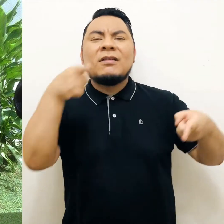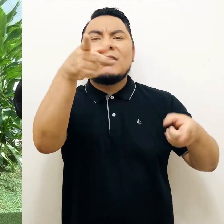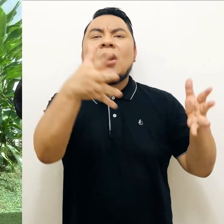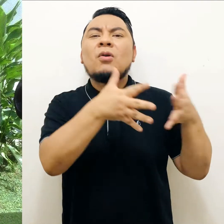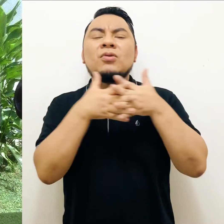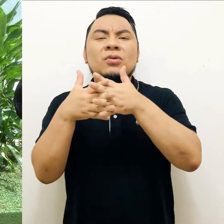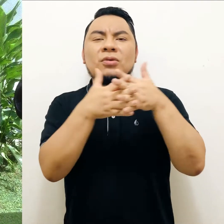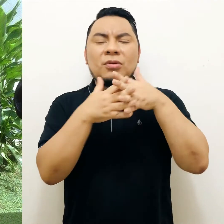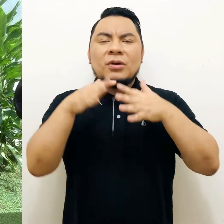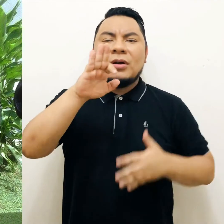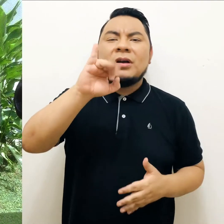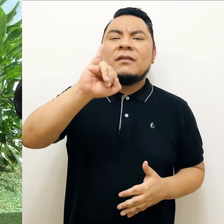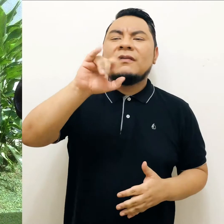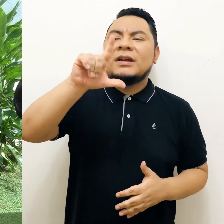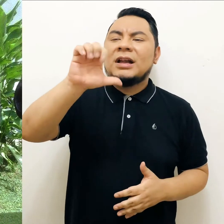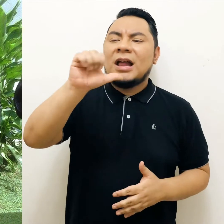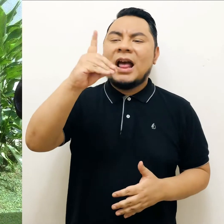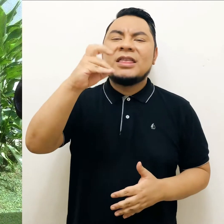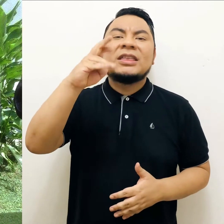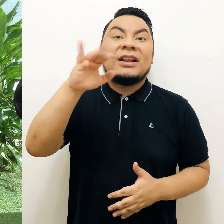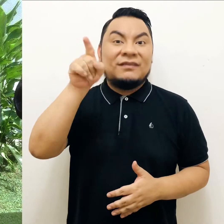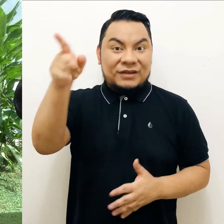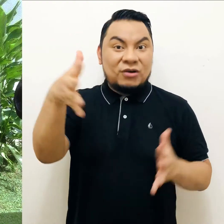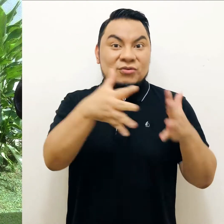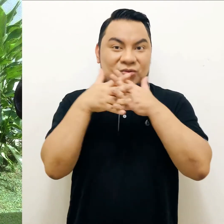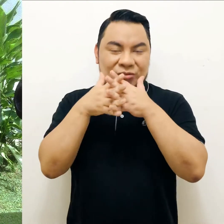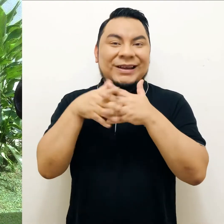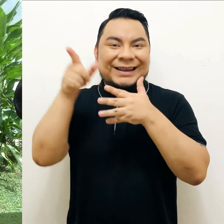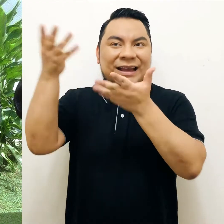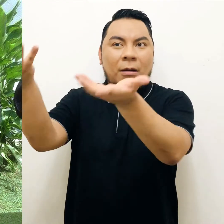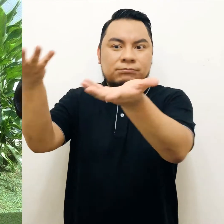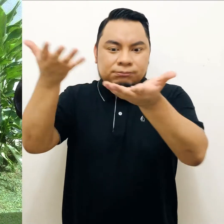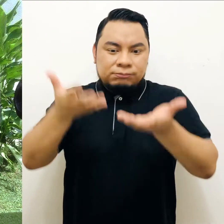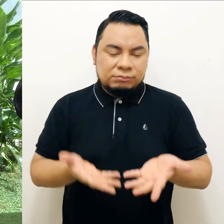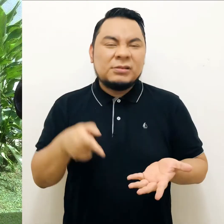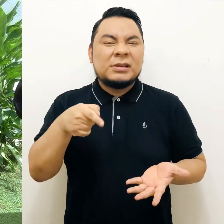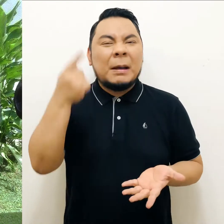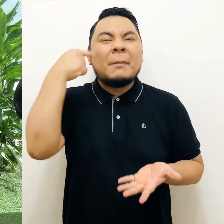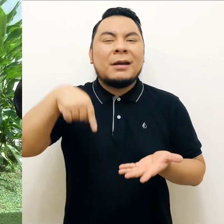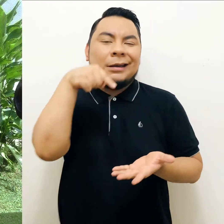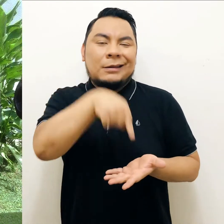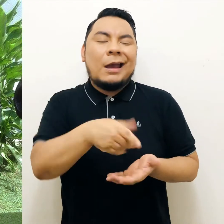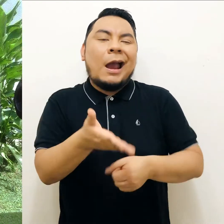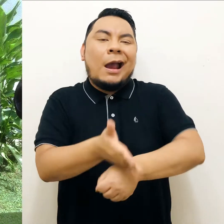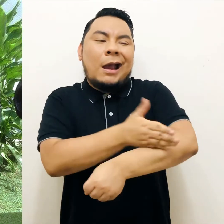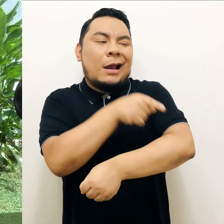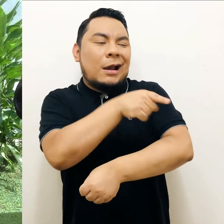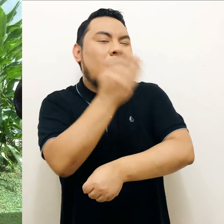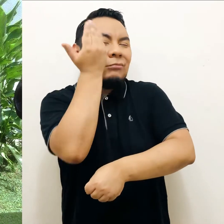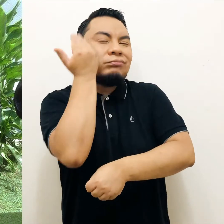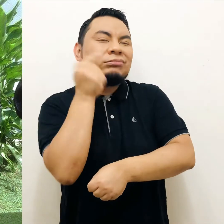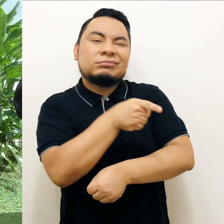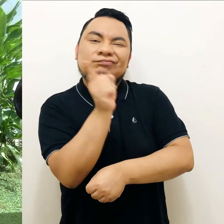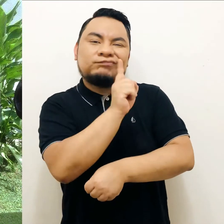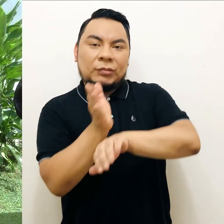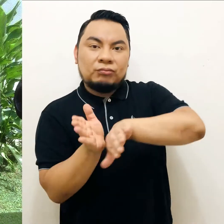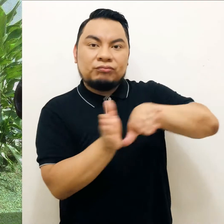Joshua Morgan y Arthur Orth de Filadelfia, Estados Unidos de Norteamérica, para reemplazar a las volantes.